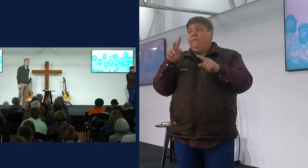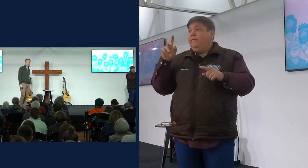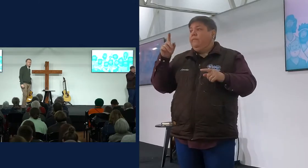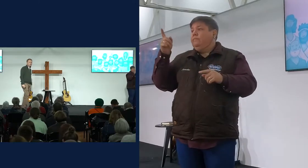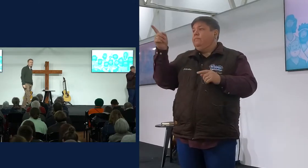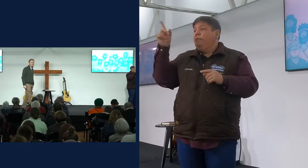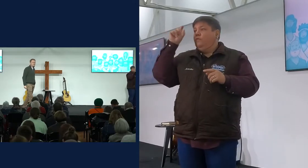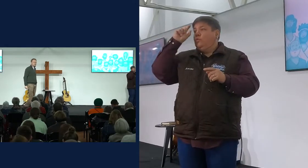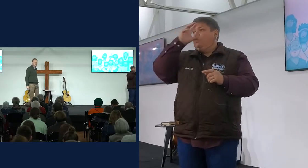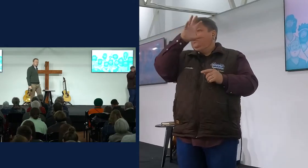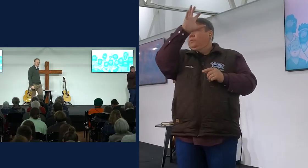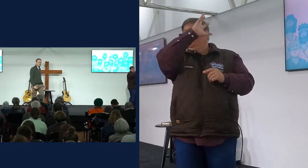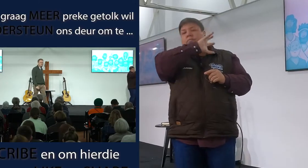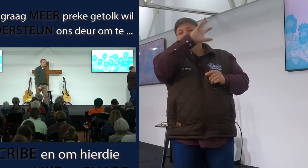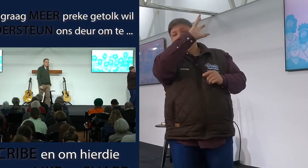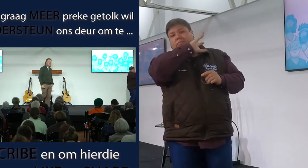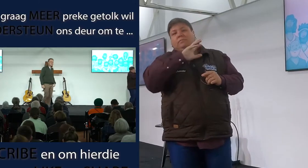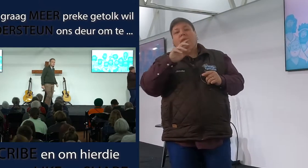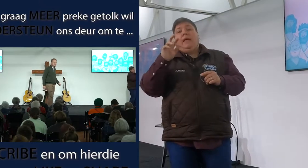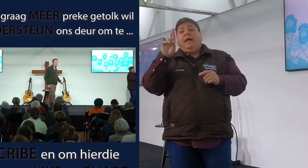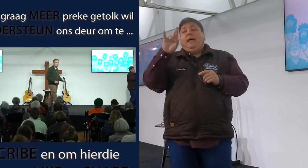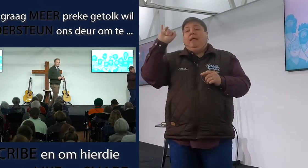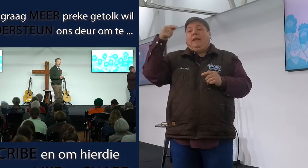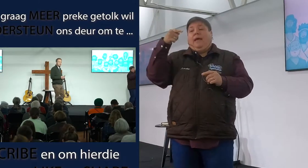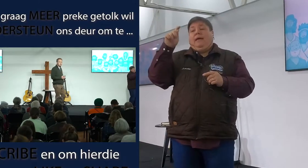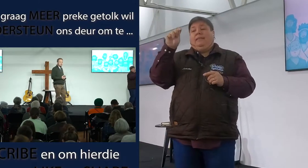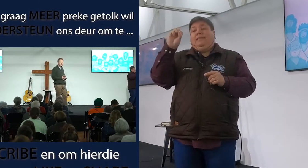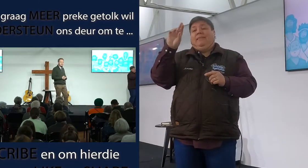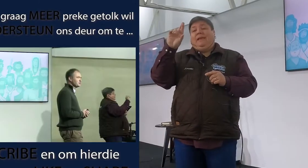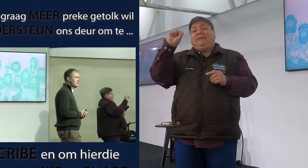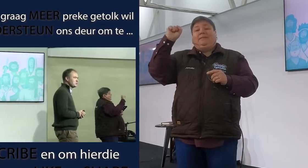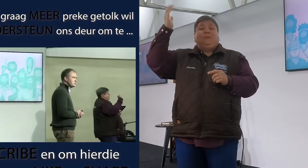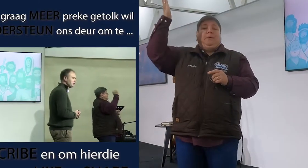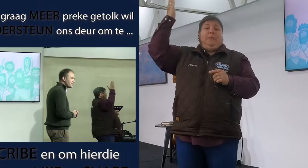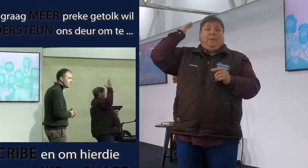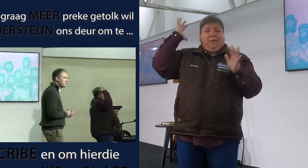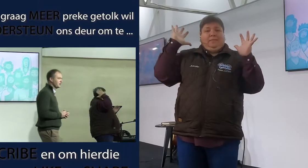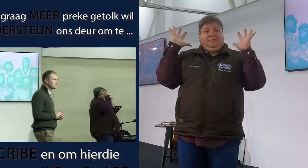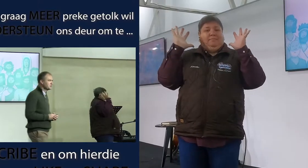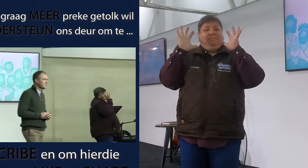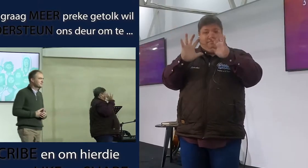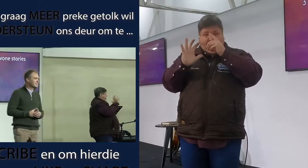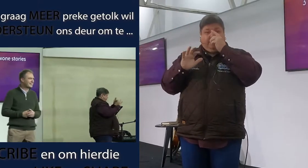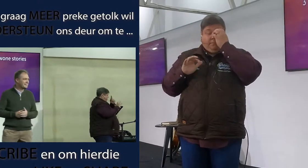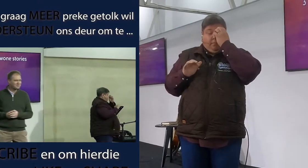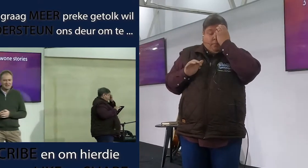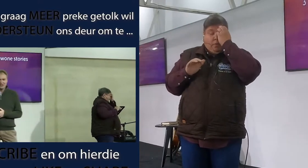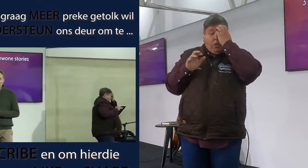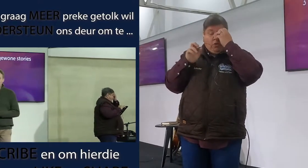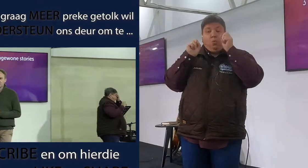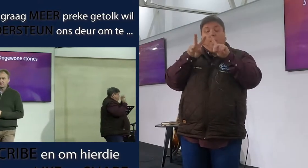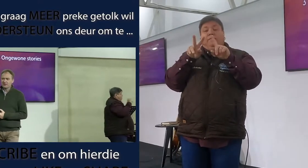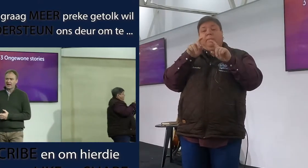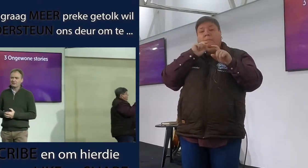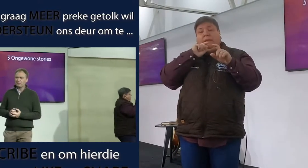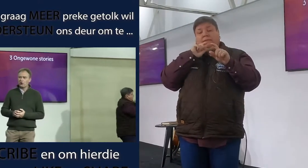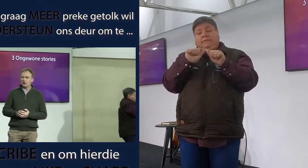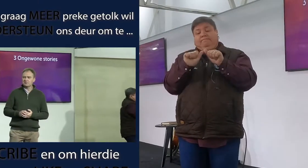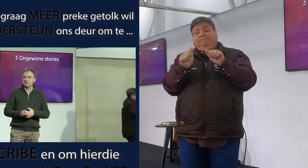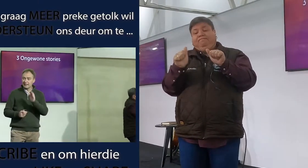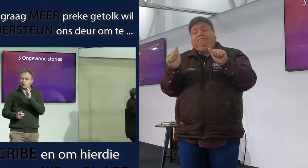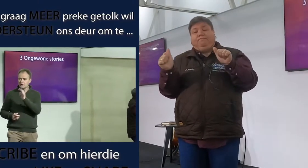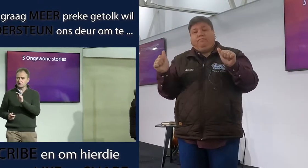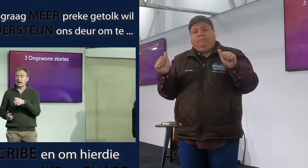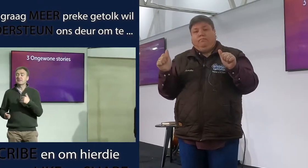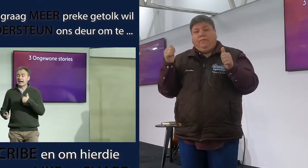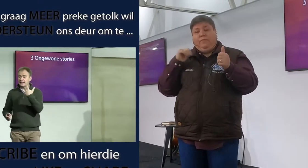sy foto's daar, baie nekkiese foto's van hulle, soos julle kan sien daar, een groepsfoto, weet julle, het hulle allemaal by mekaar gekre, om die foto gaan neem te kry nie. Maar ek wil vir al